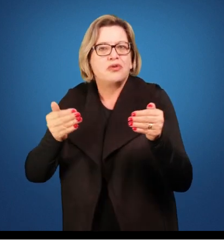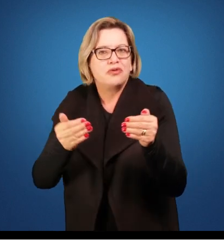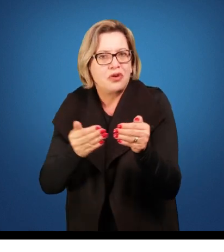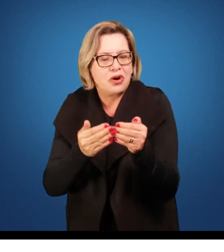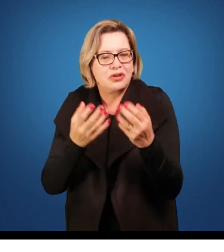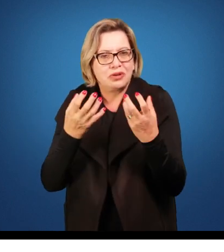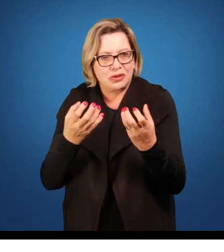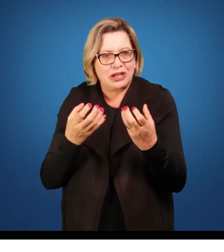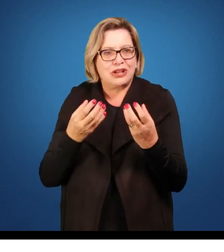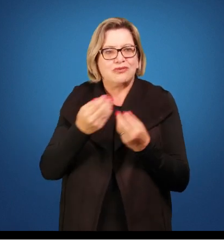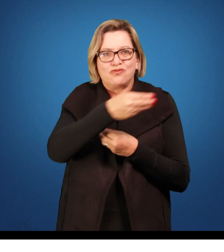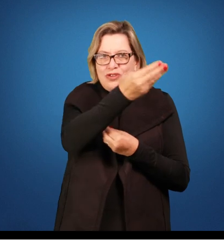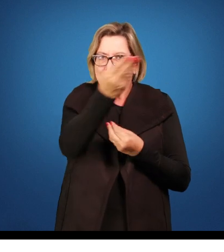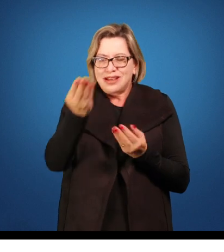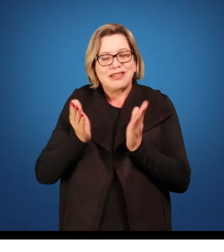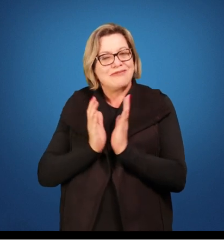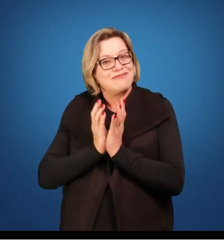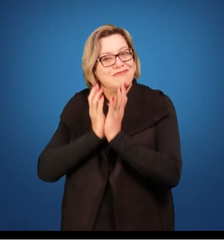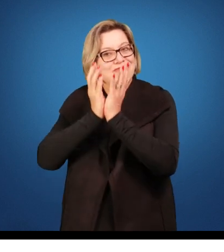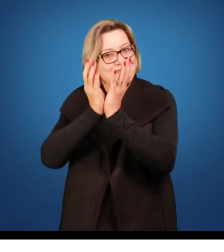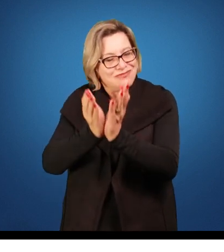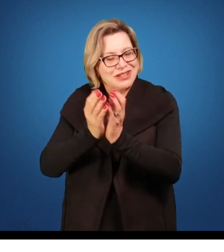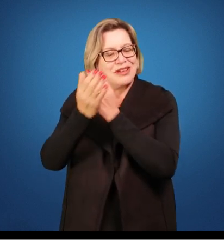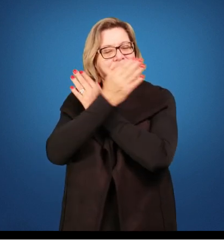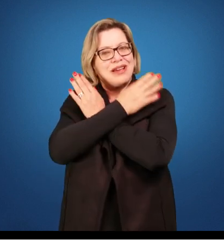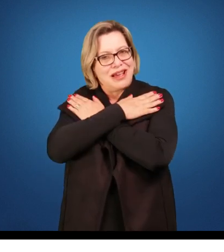e eu quero envolvê-lo completamente. Um grande abraço.